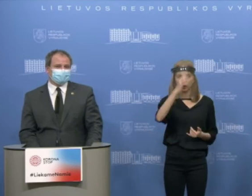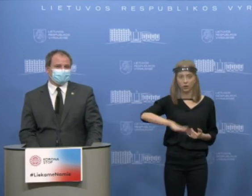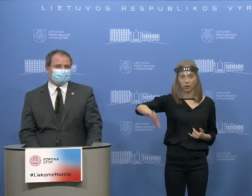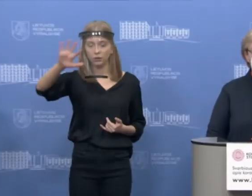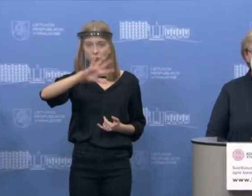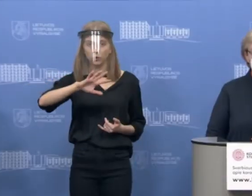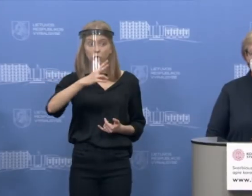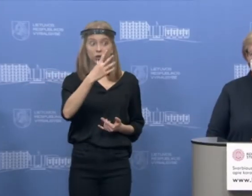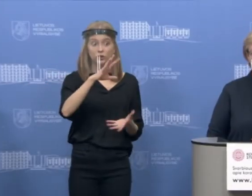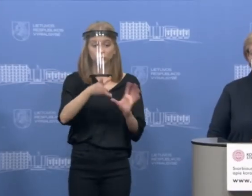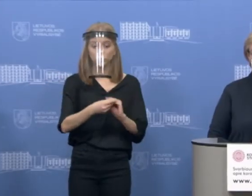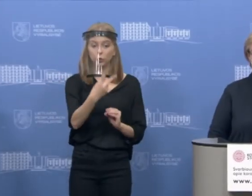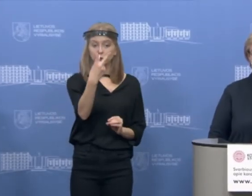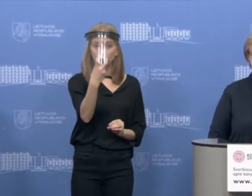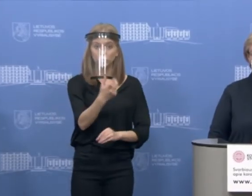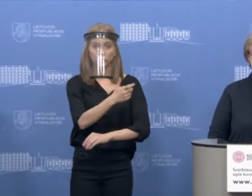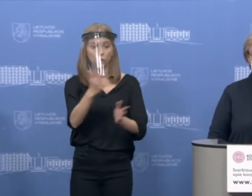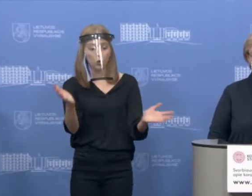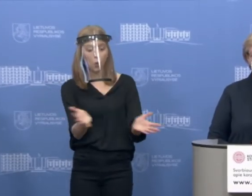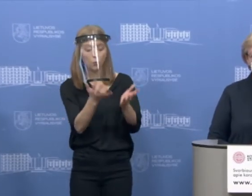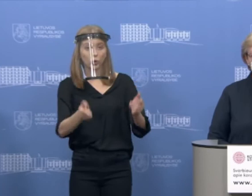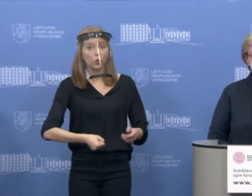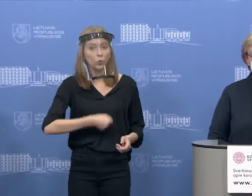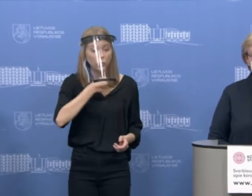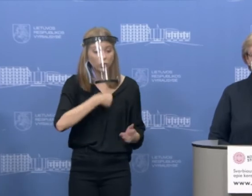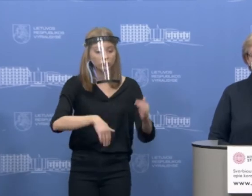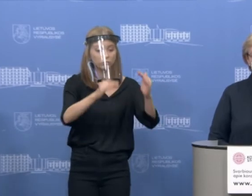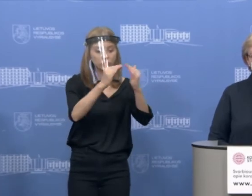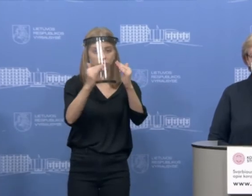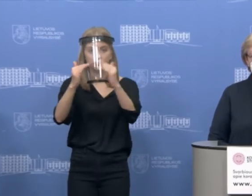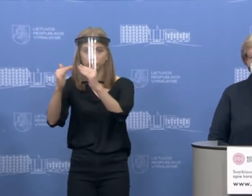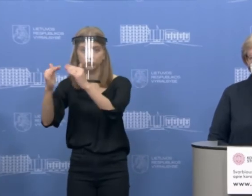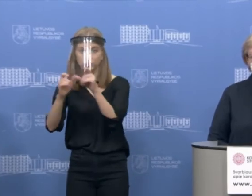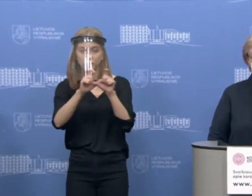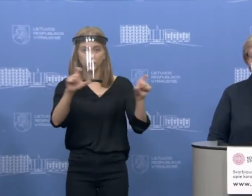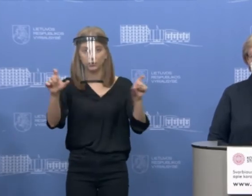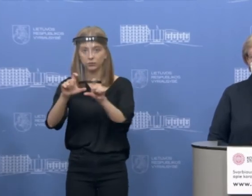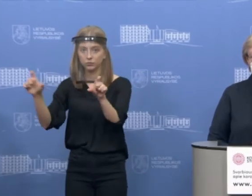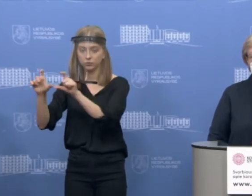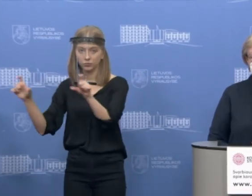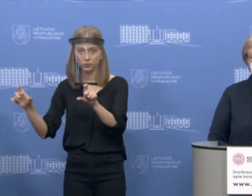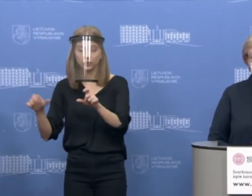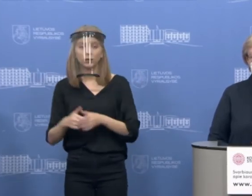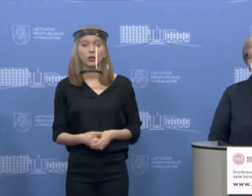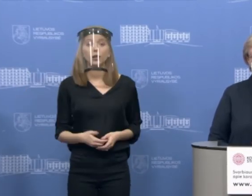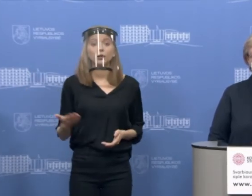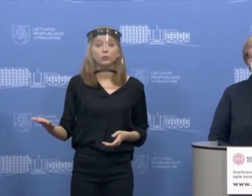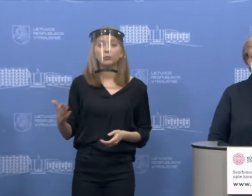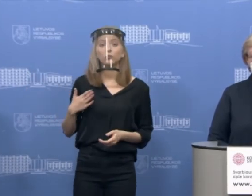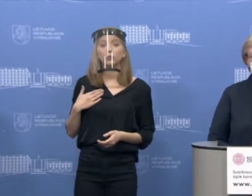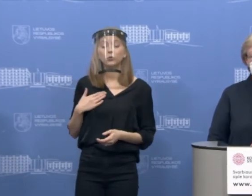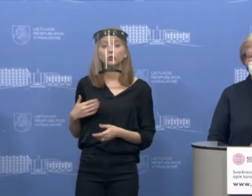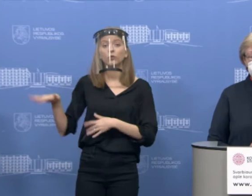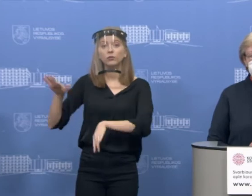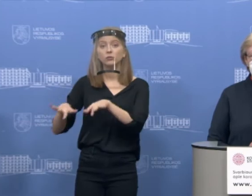šimtus globos laugos ir palietuvios medicinos įsteigų, tai sprendimas operacijų valdymo vadovo